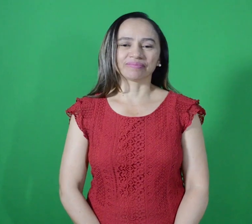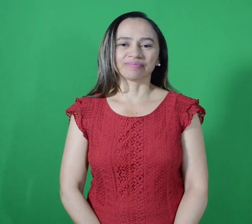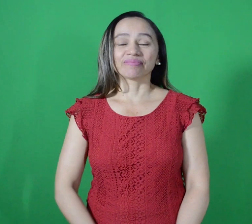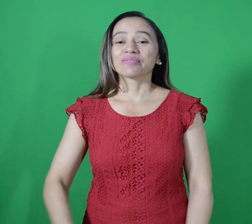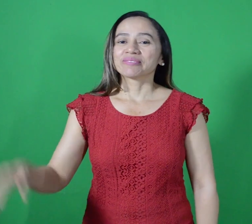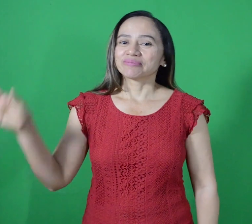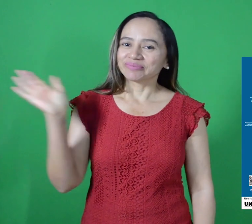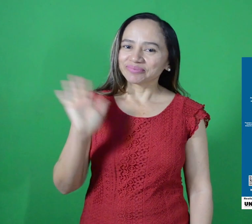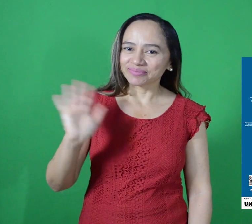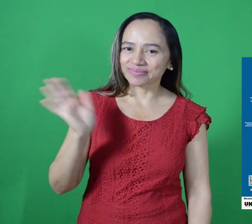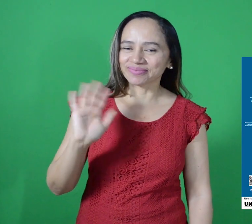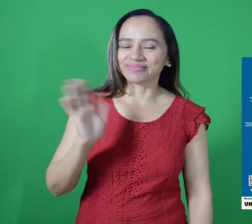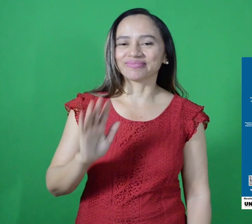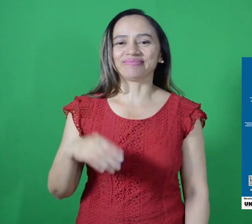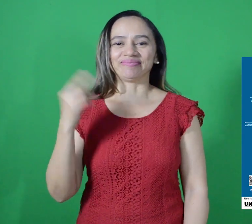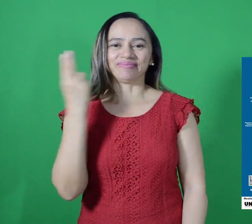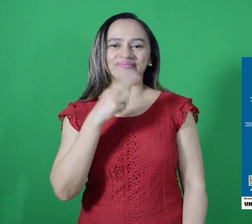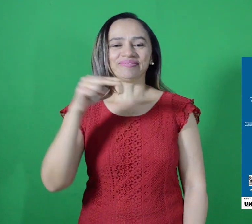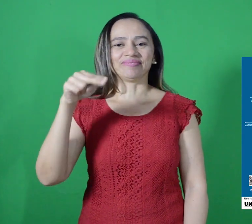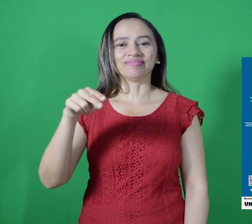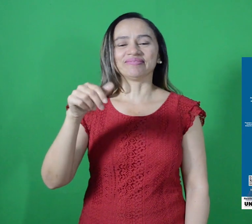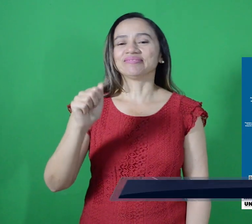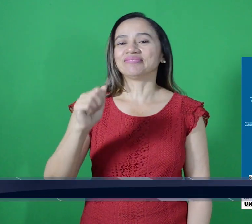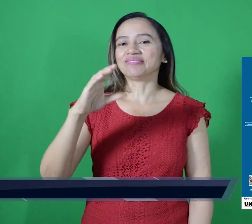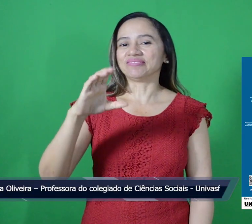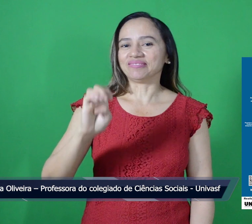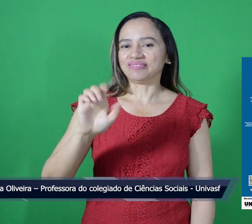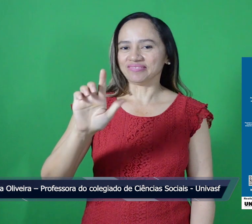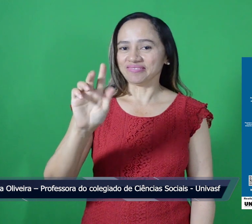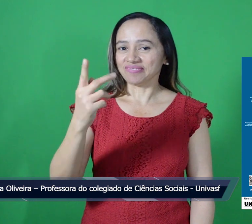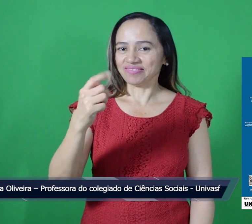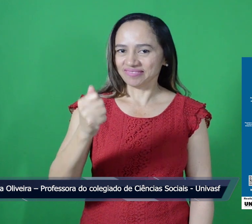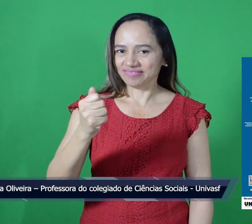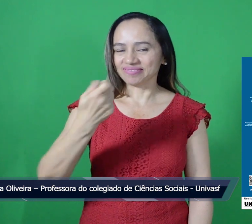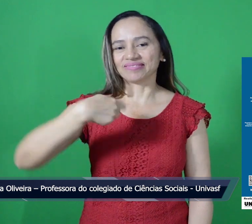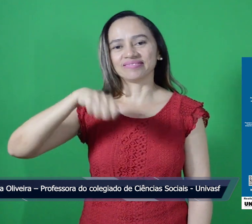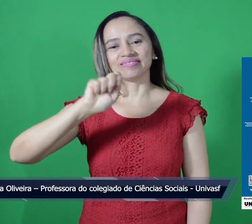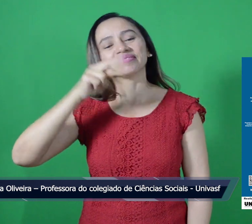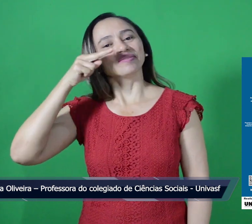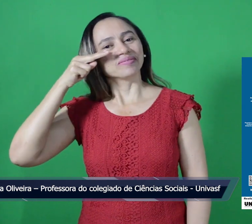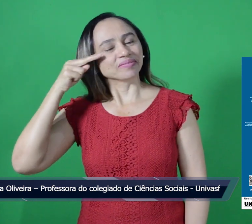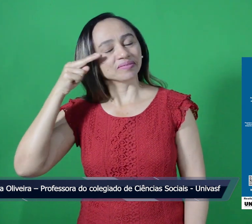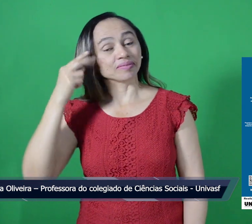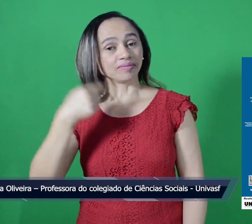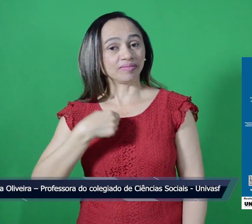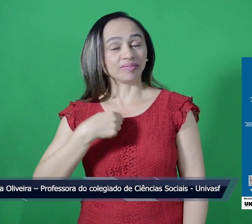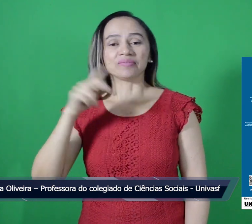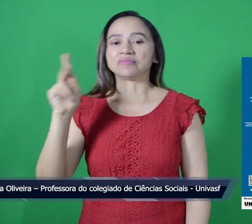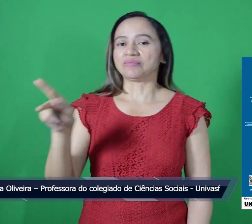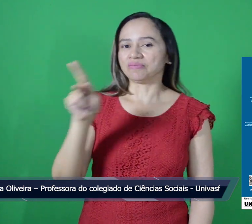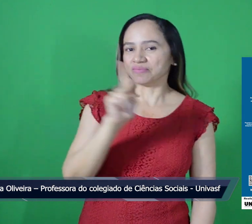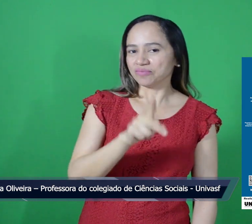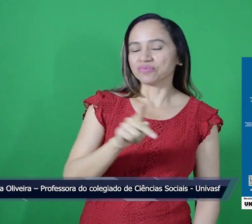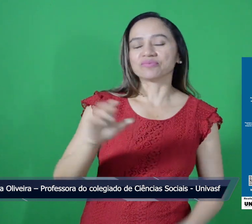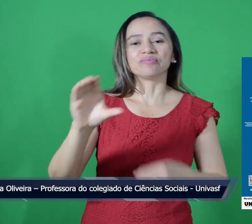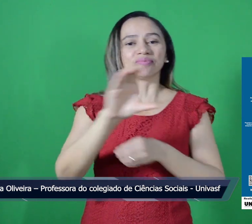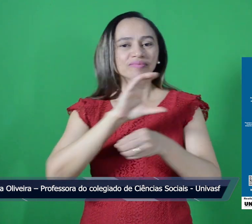Olá pessoal, meu nome é Mariana Célia Ferreira Oliveira e o meu sinal é esse. Sou